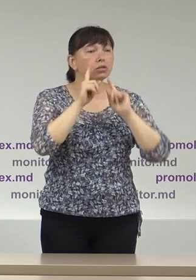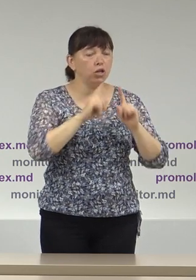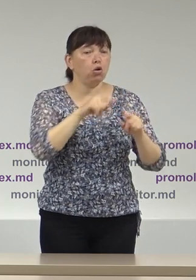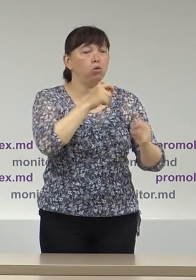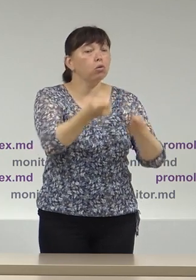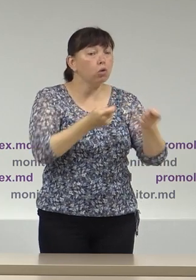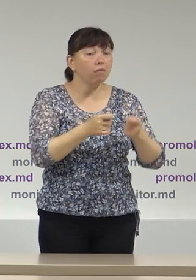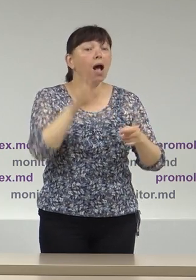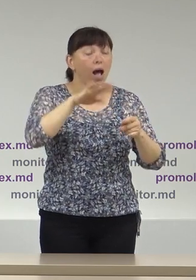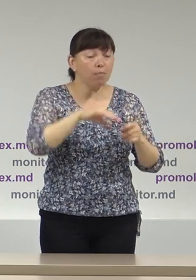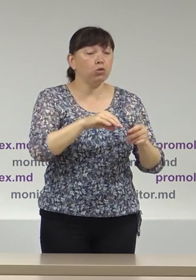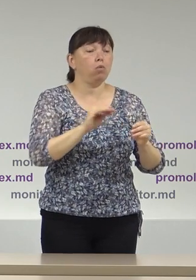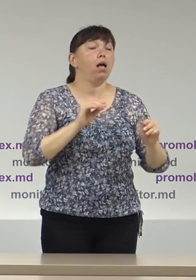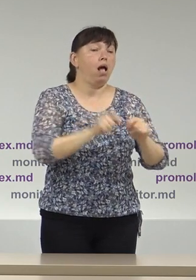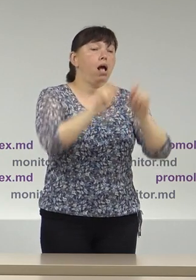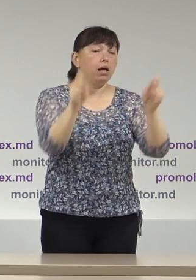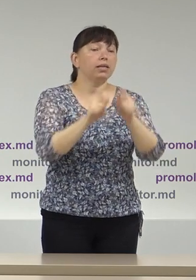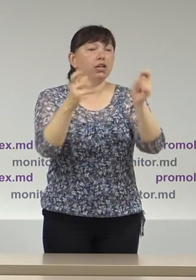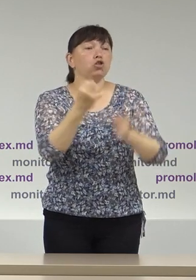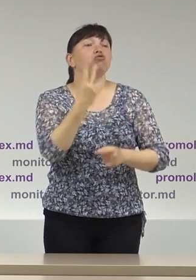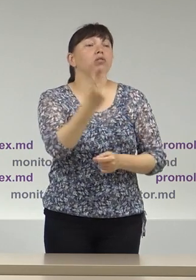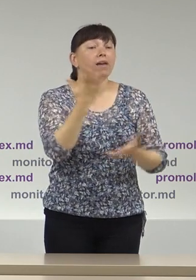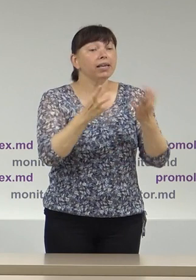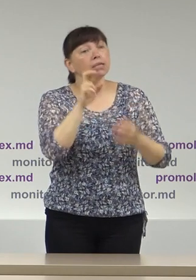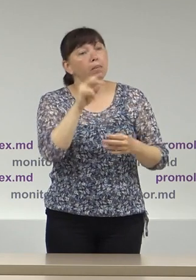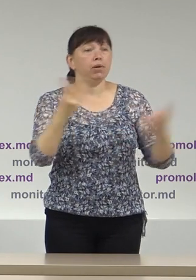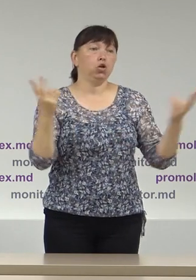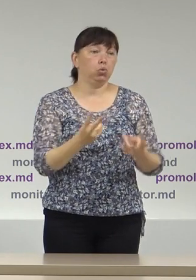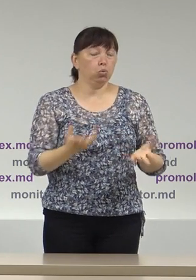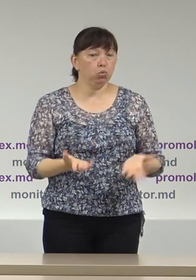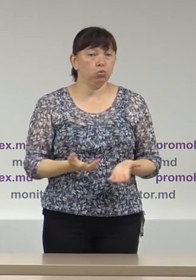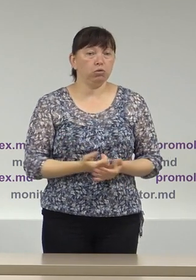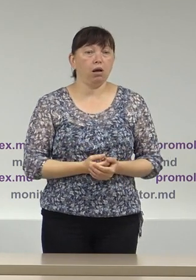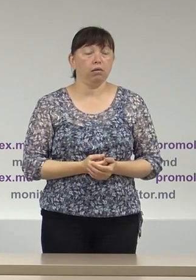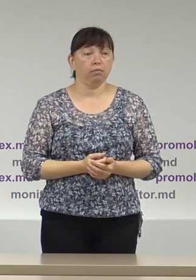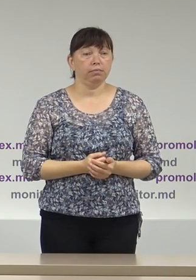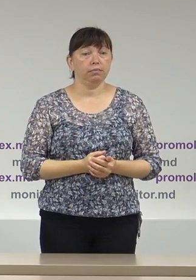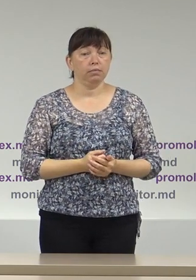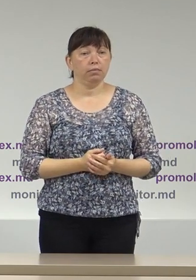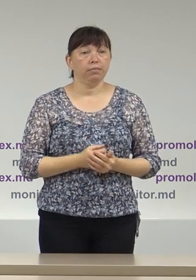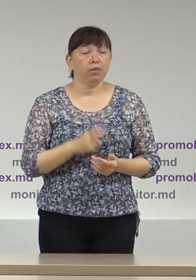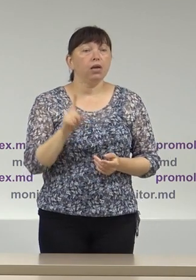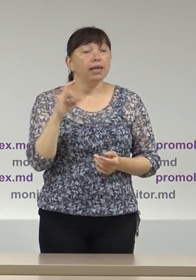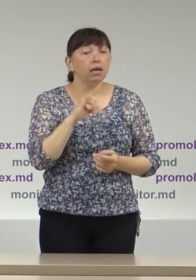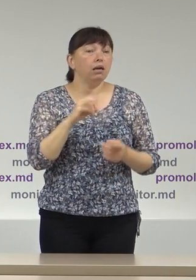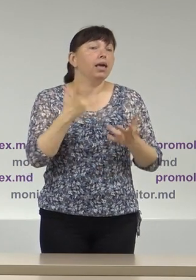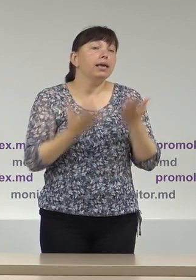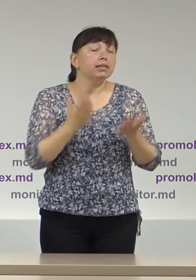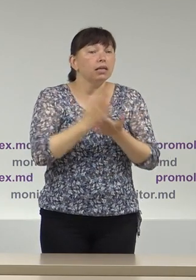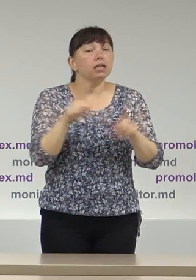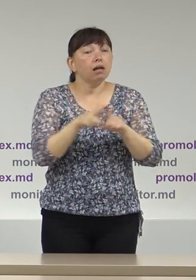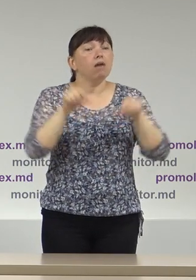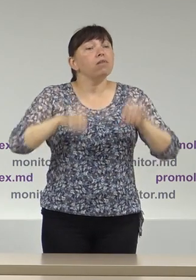ulterior, să constituie acele două secții de votare dacă era într-adevăr sau dacă este într-adevăr necesitatea și posibilitatea